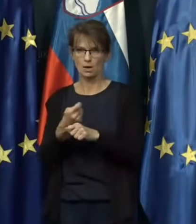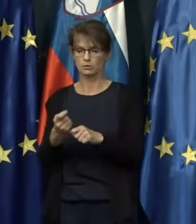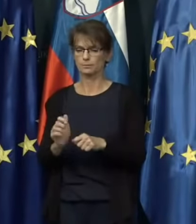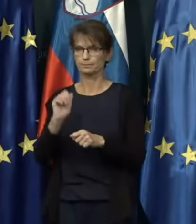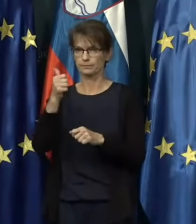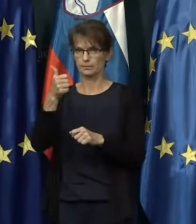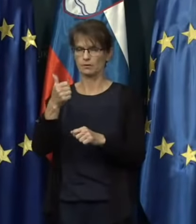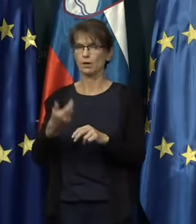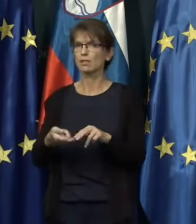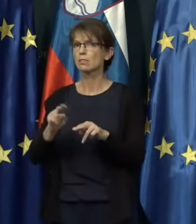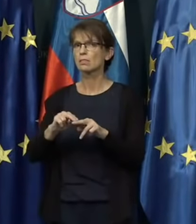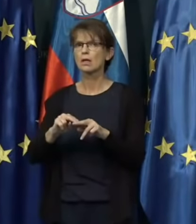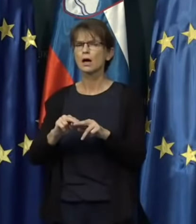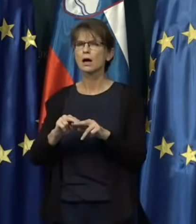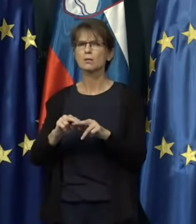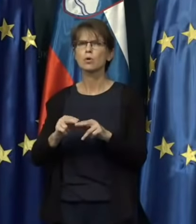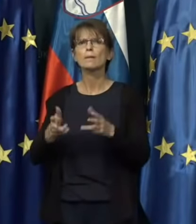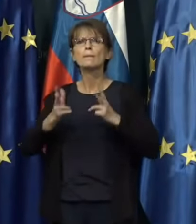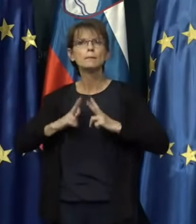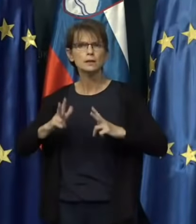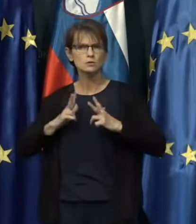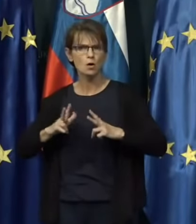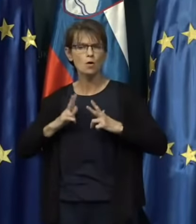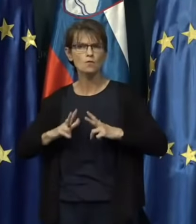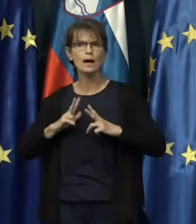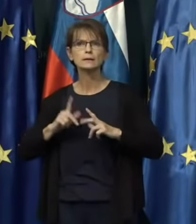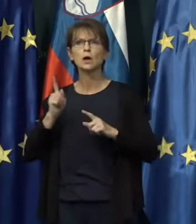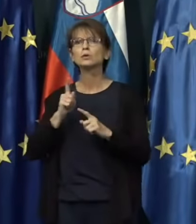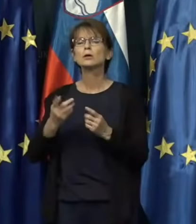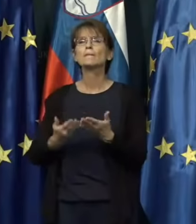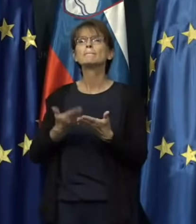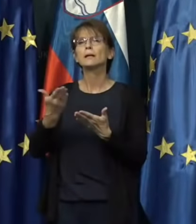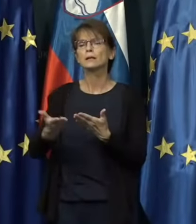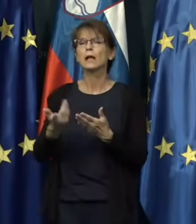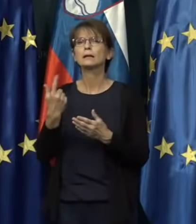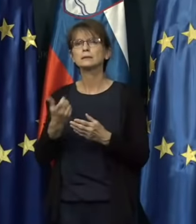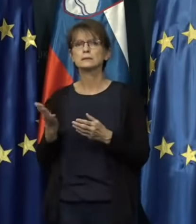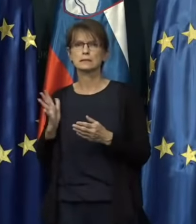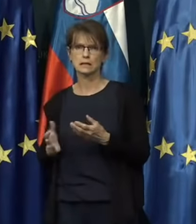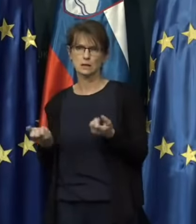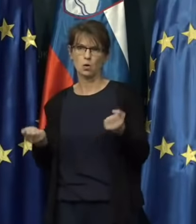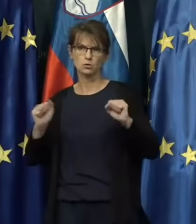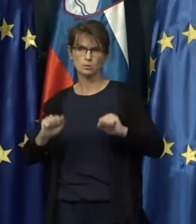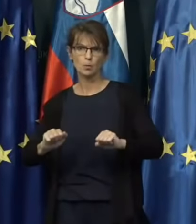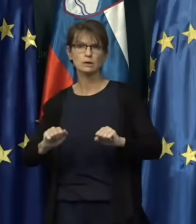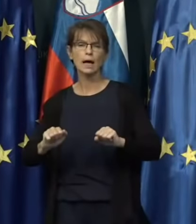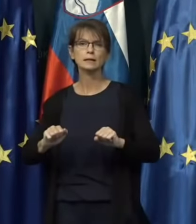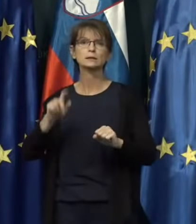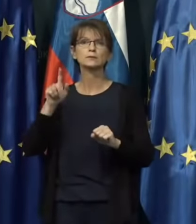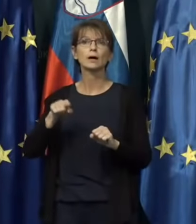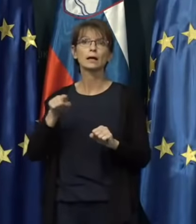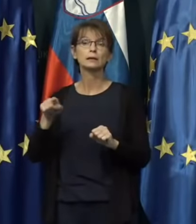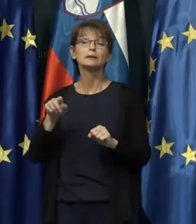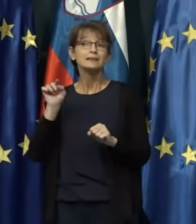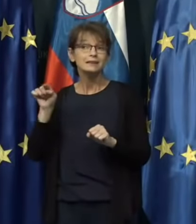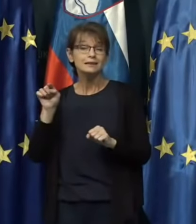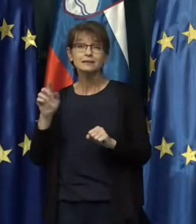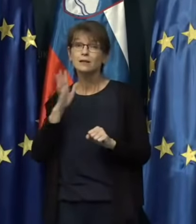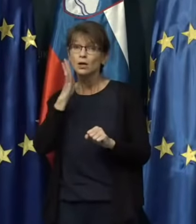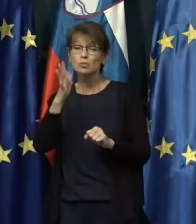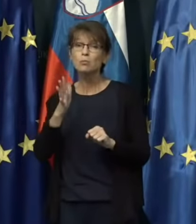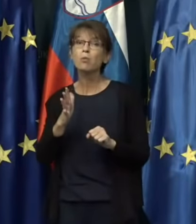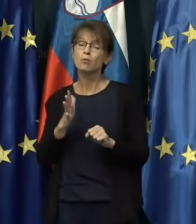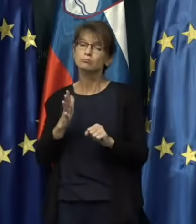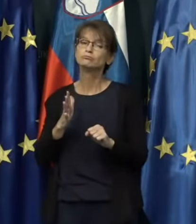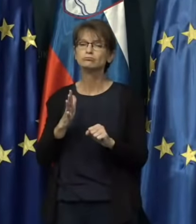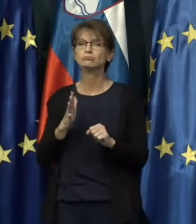sicer prva in gotovo najbolj pričakovana oziroma predlaga na strani gospodarstva, ter tista, ki bo gotovo